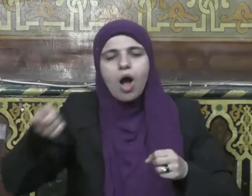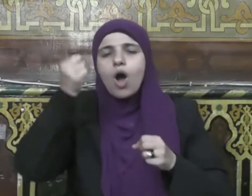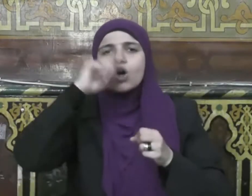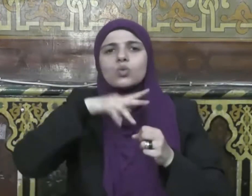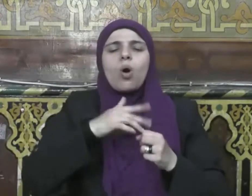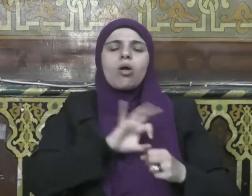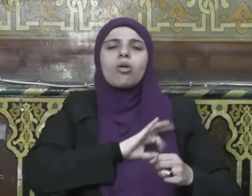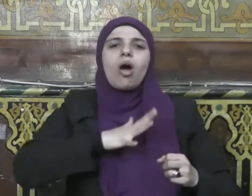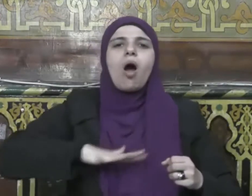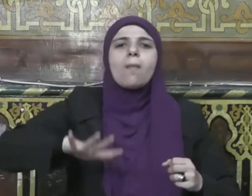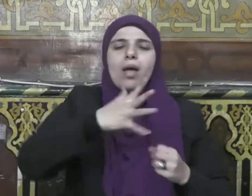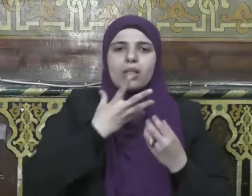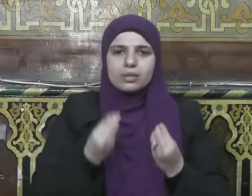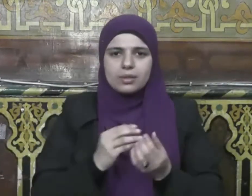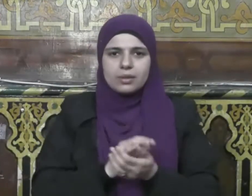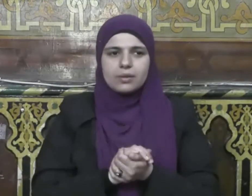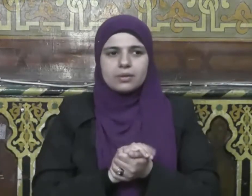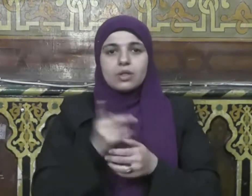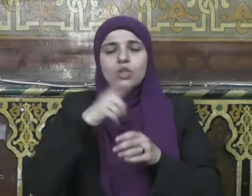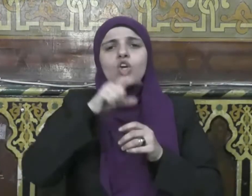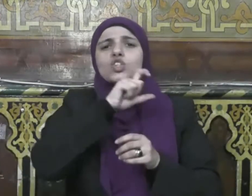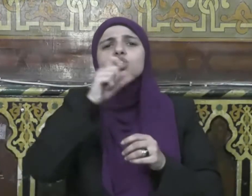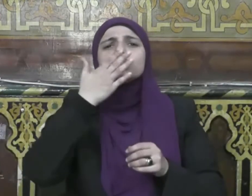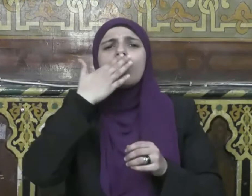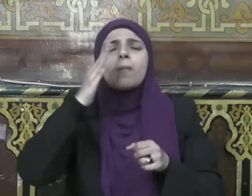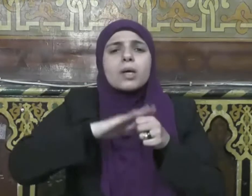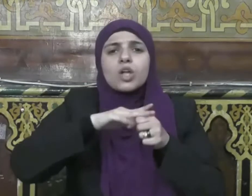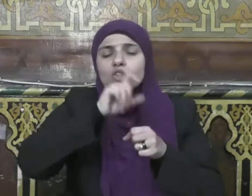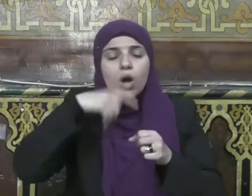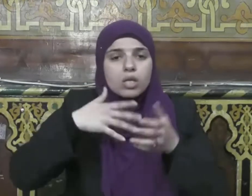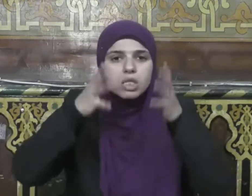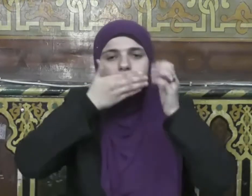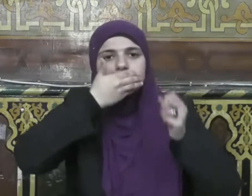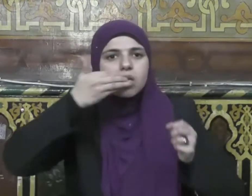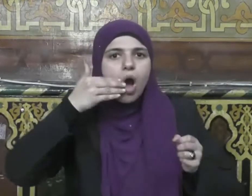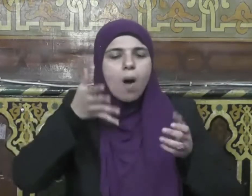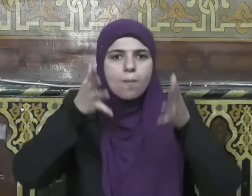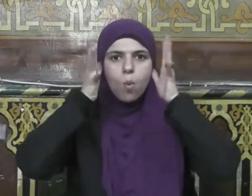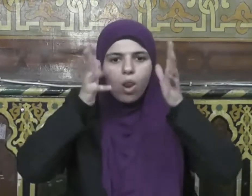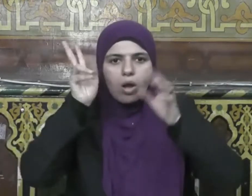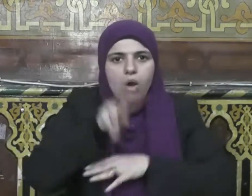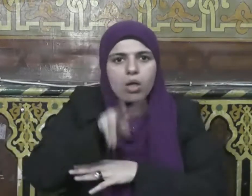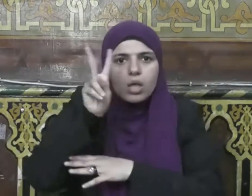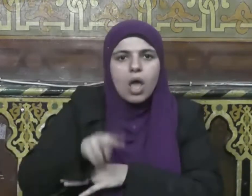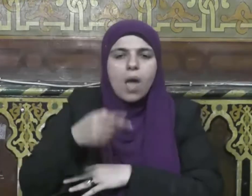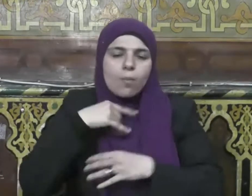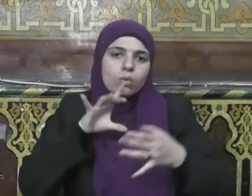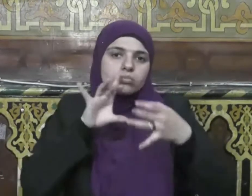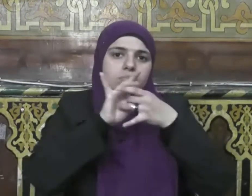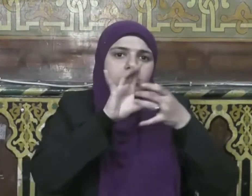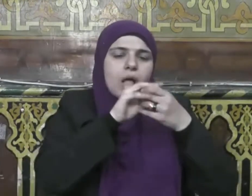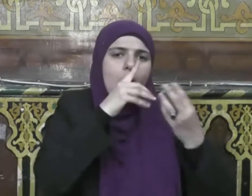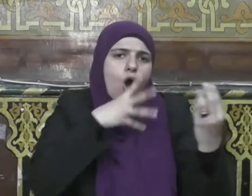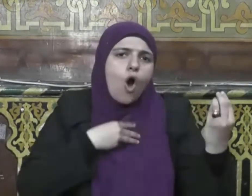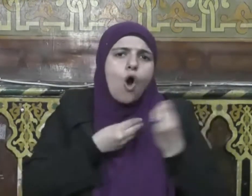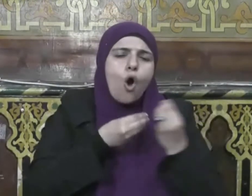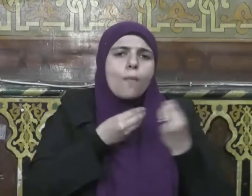والصلة والمودة والتعاون على البر والتقوى شهر يختبر